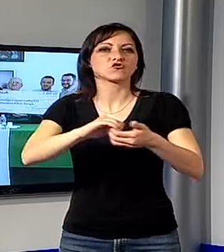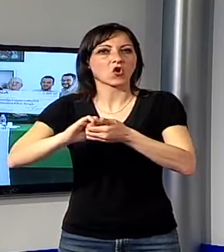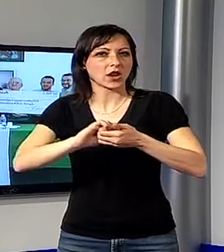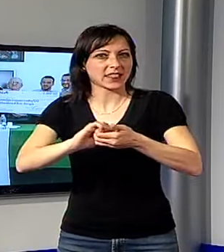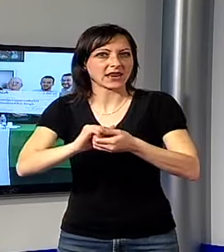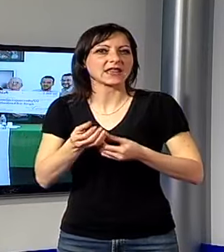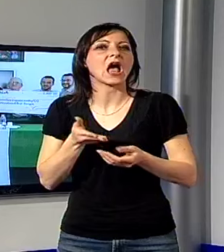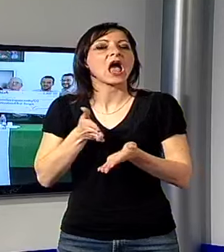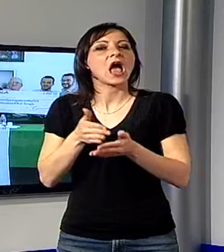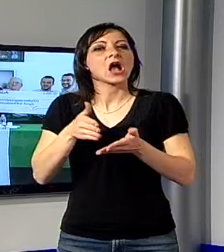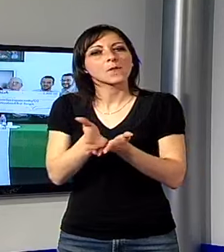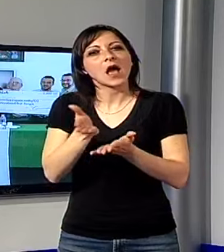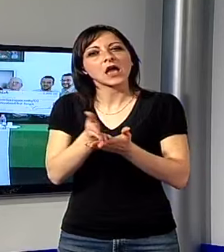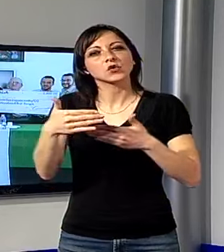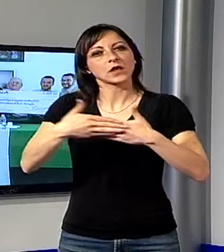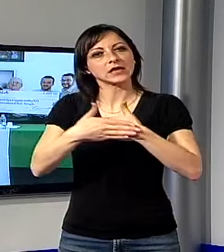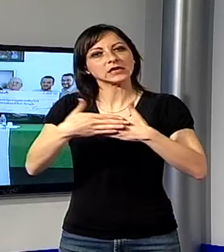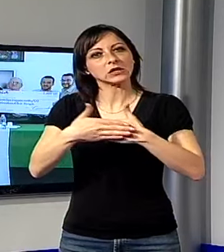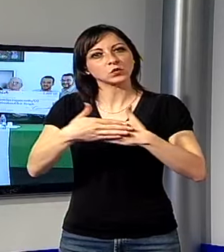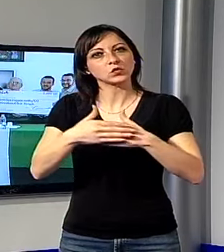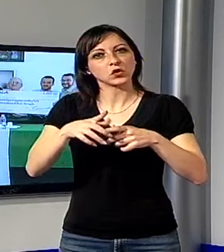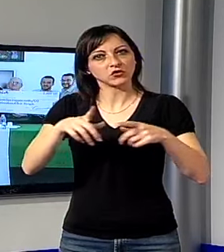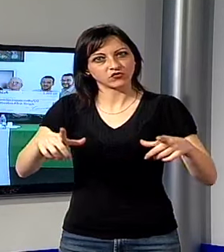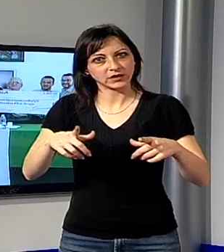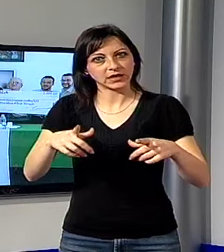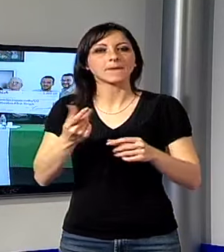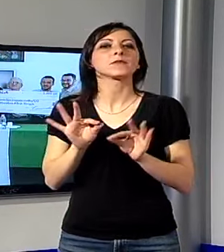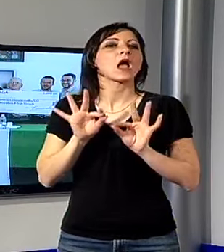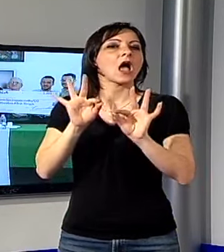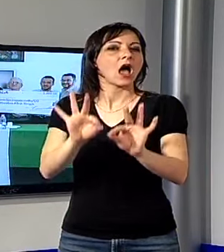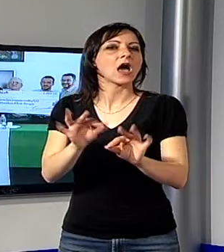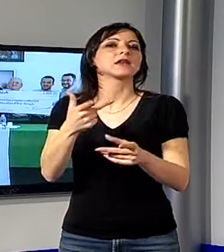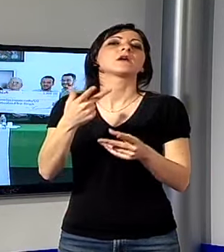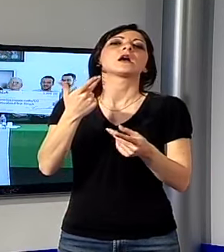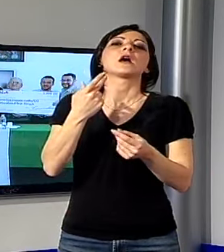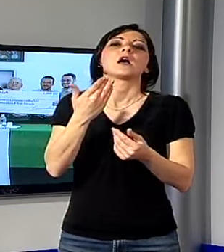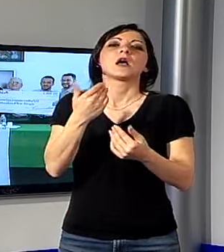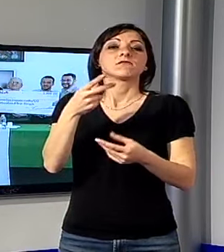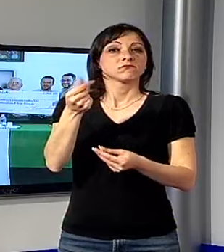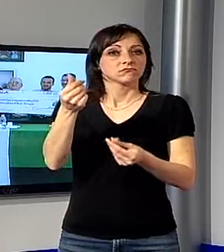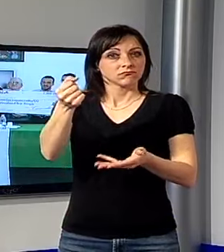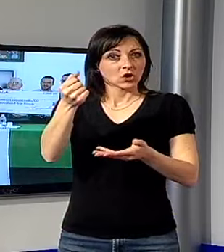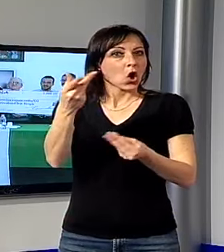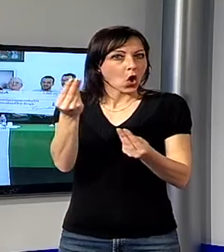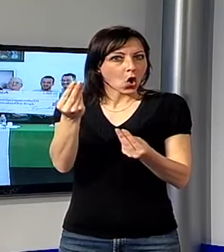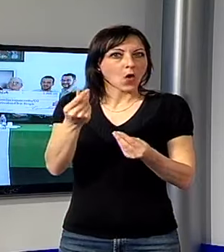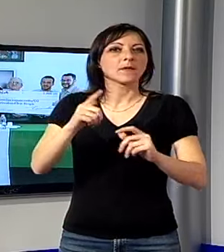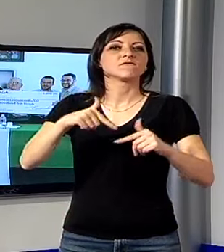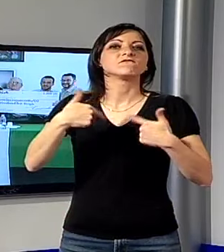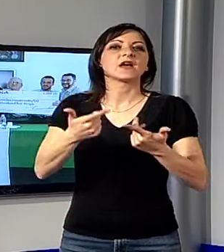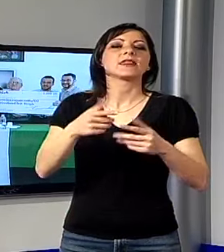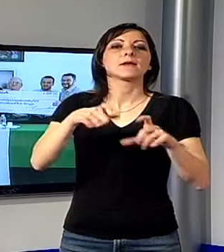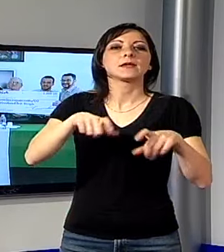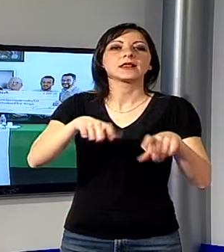propria istituzione della città. Il traguardo è stato raggiunto sommando la vendita dei biglietti del Festival di Burlamacco,